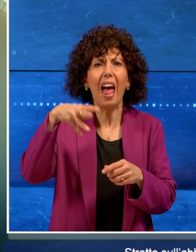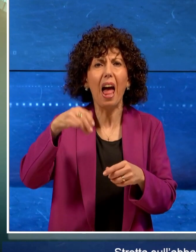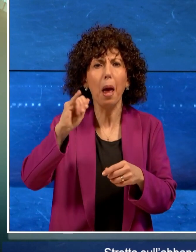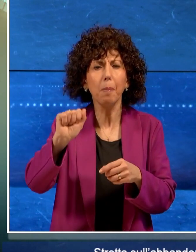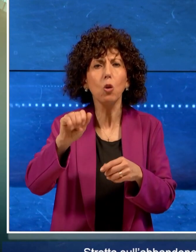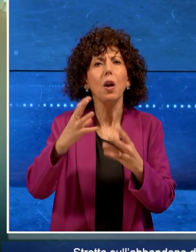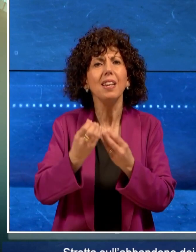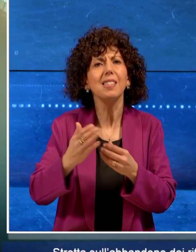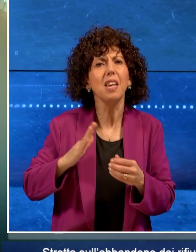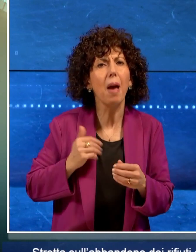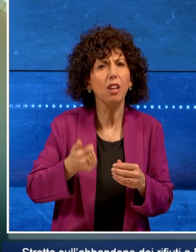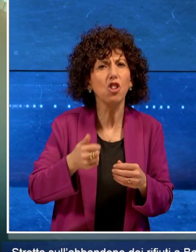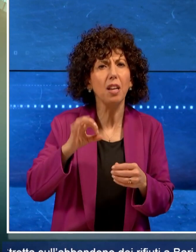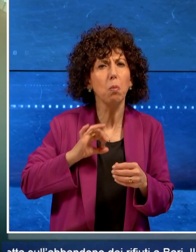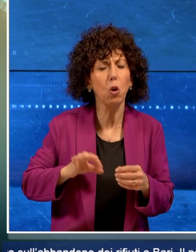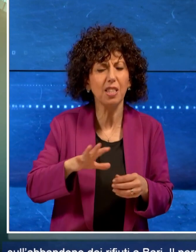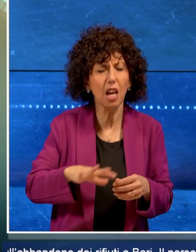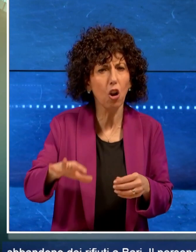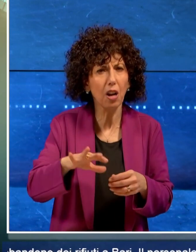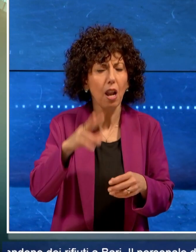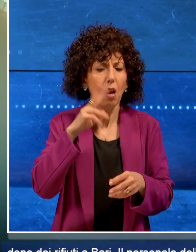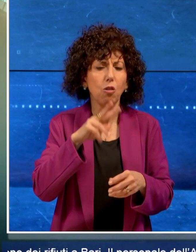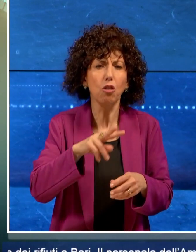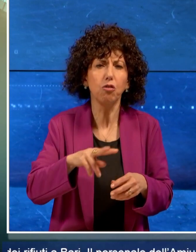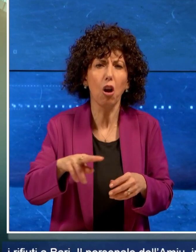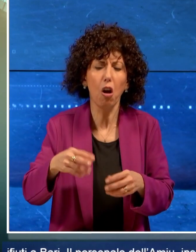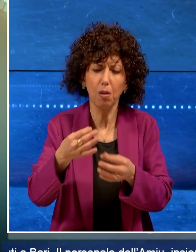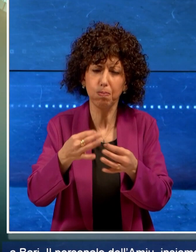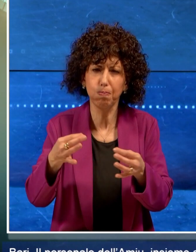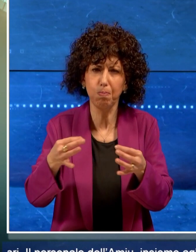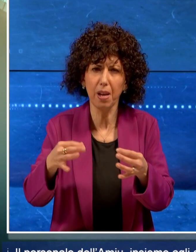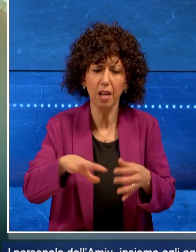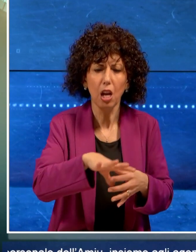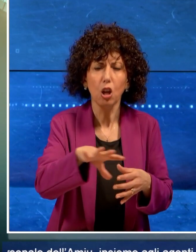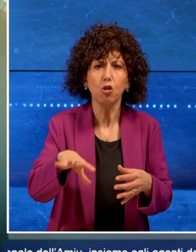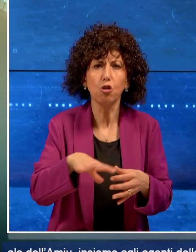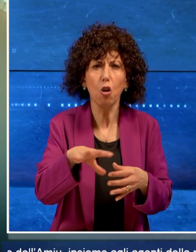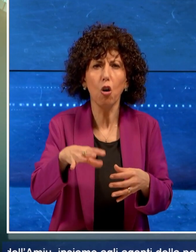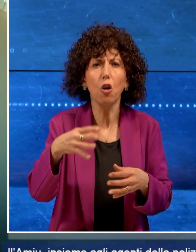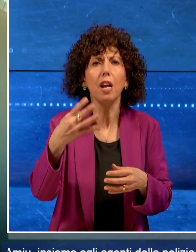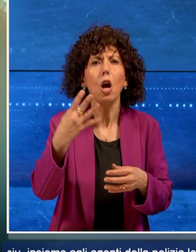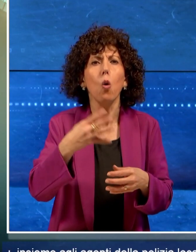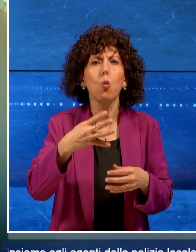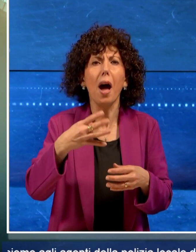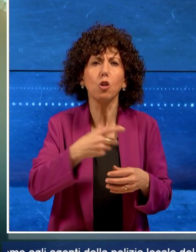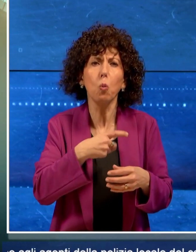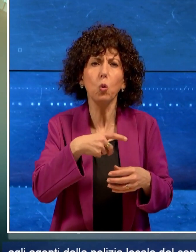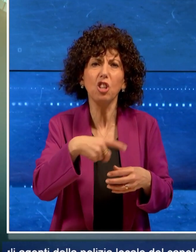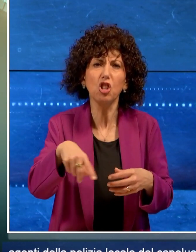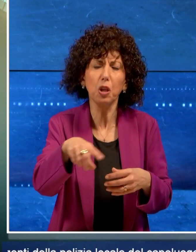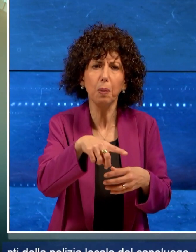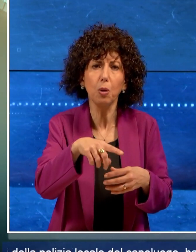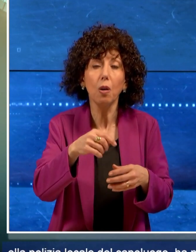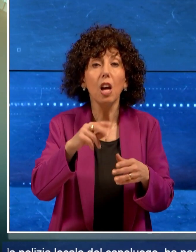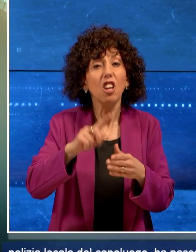Locale di Bari ha passato al setaccio diverse zone del quarto municipio dove a fine